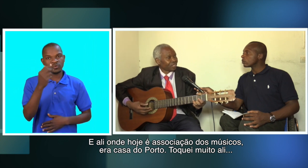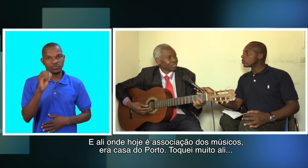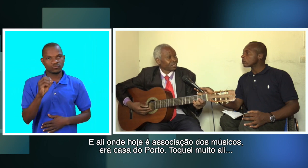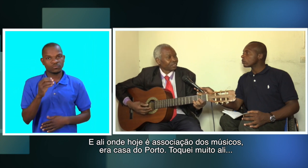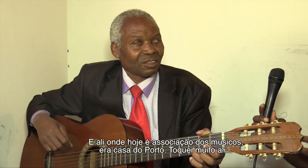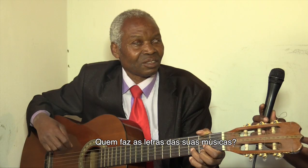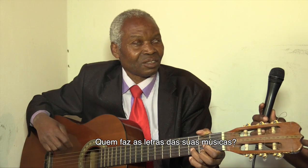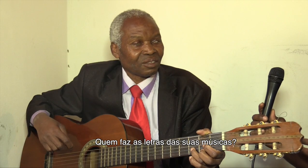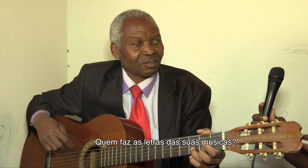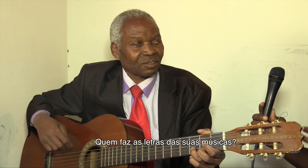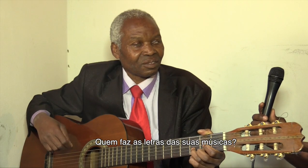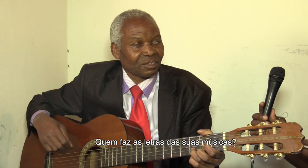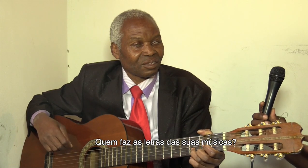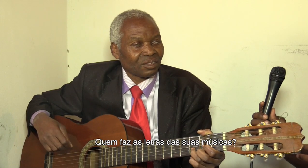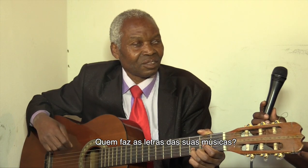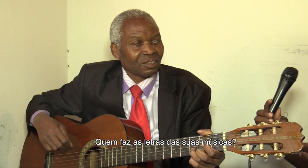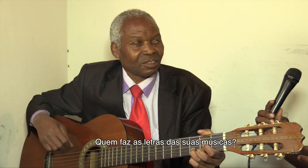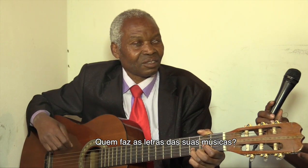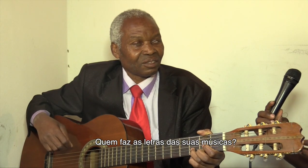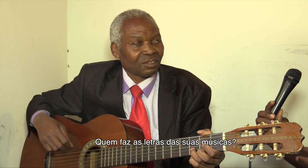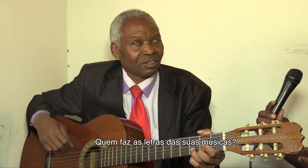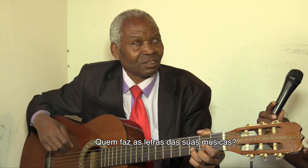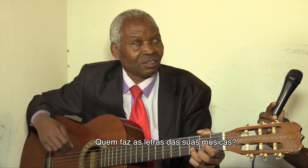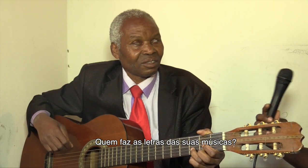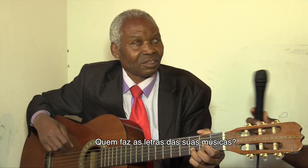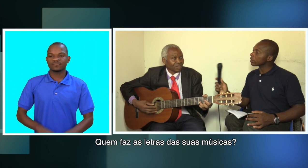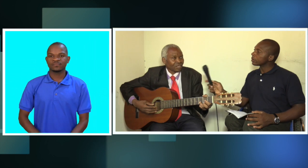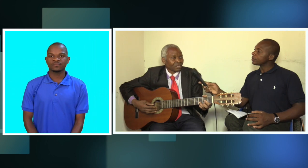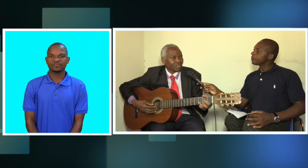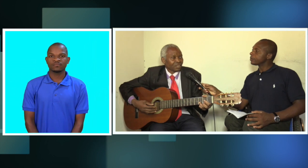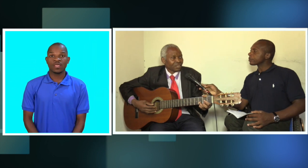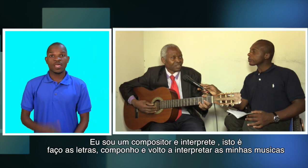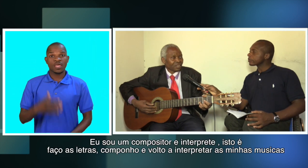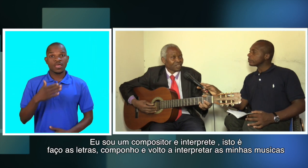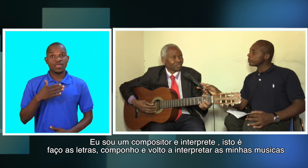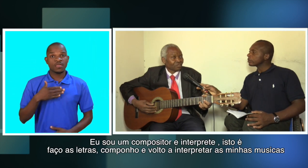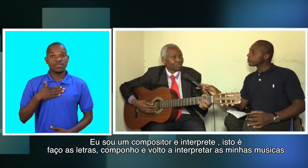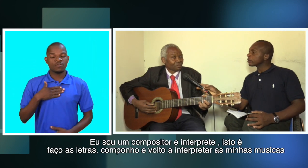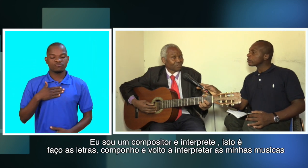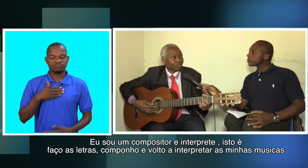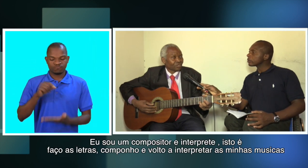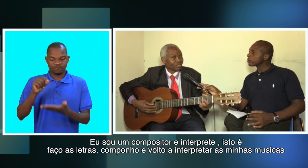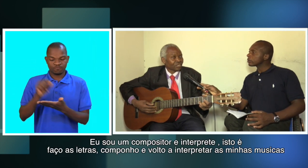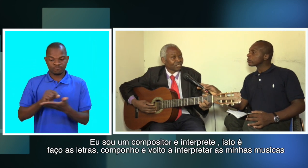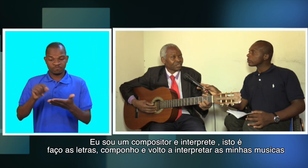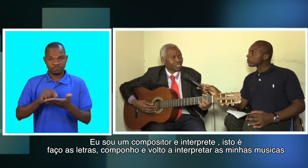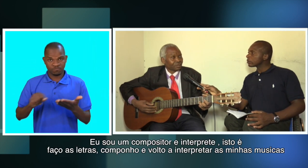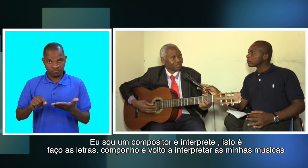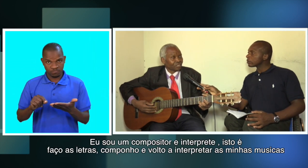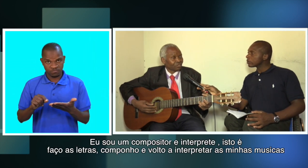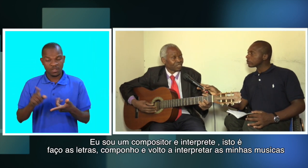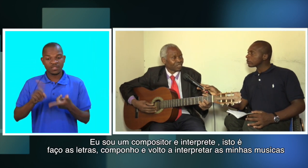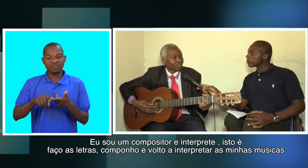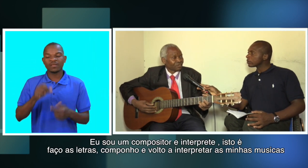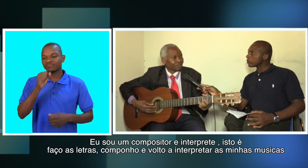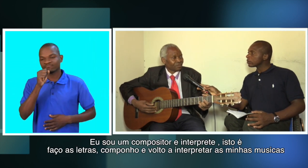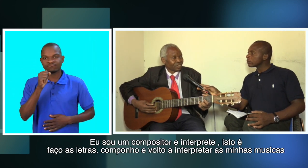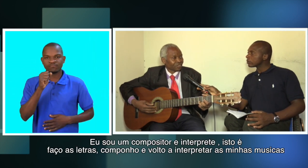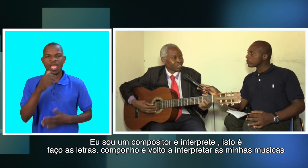ali quem faz as letras das suas músicas eu sou um compositor isto é faço as